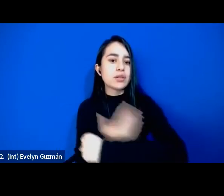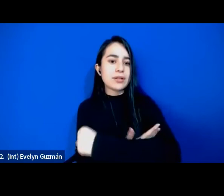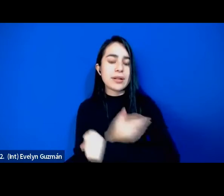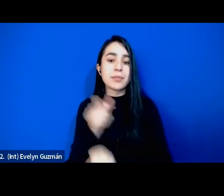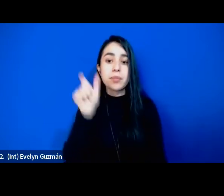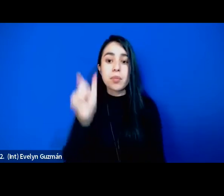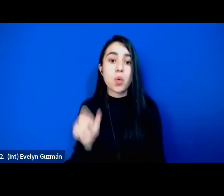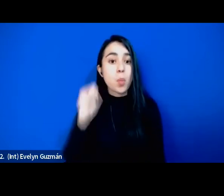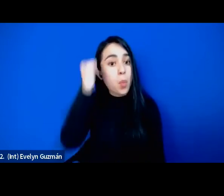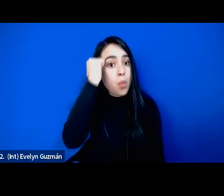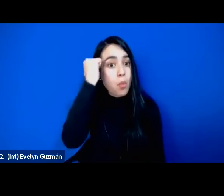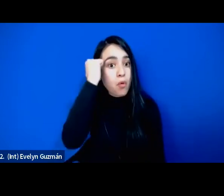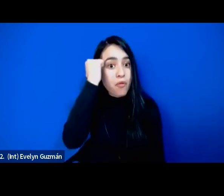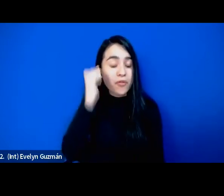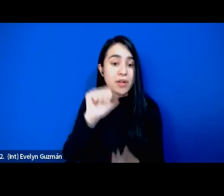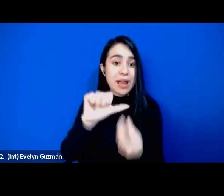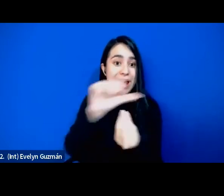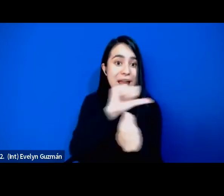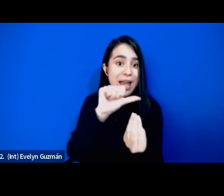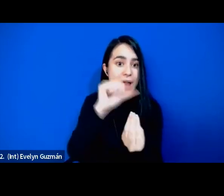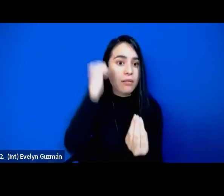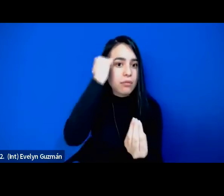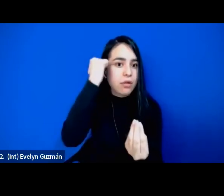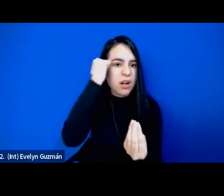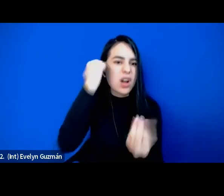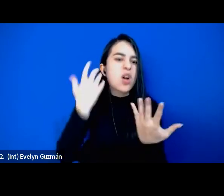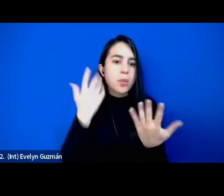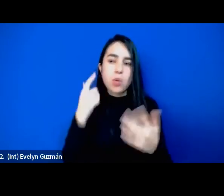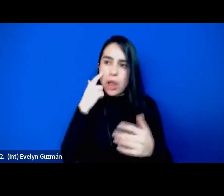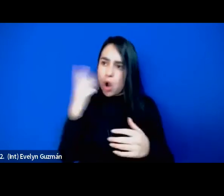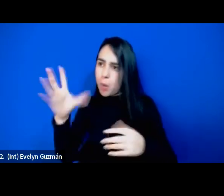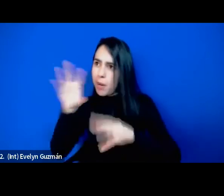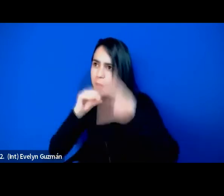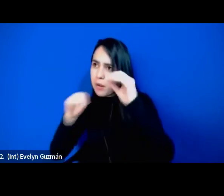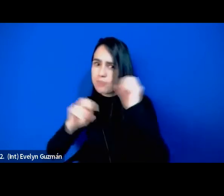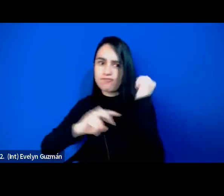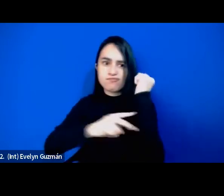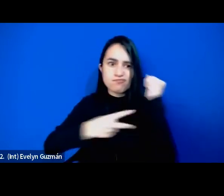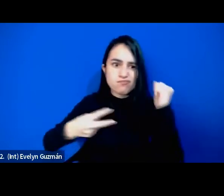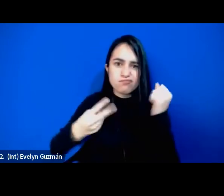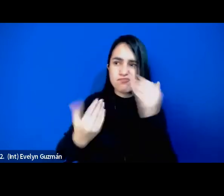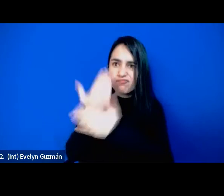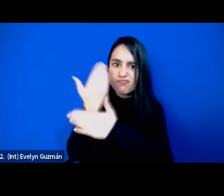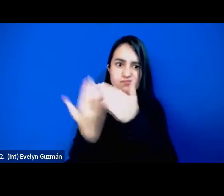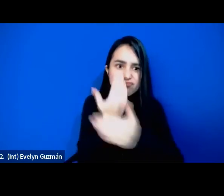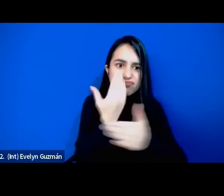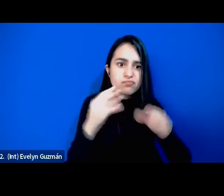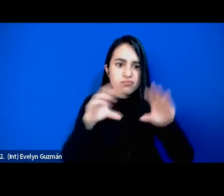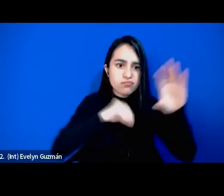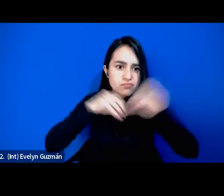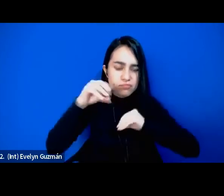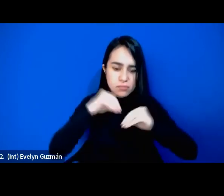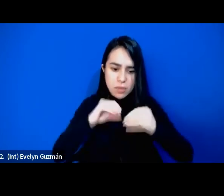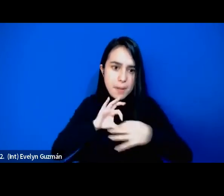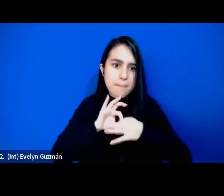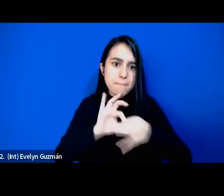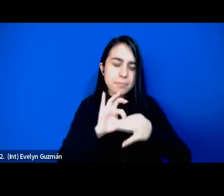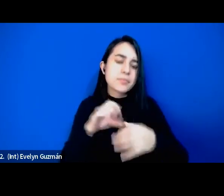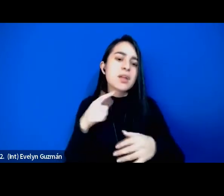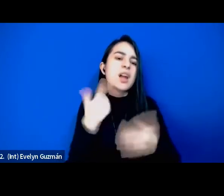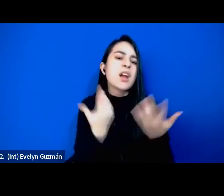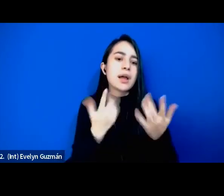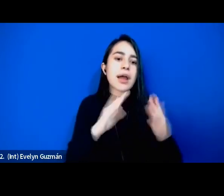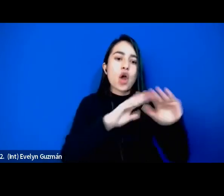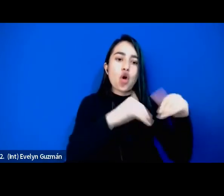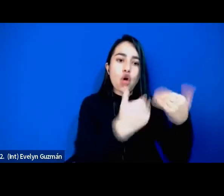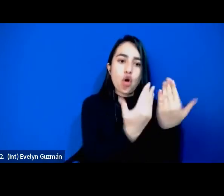este a través de un proceso de modernización ¿no? o sea se unen a este proceso de modernización que es la escuela y la